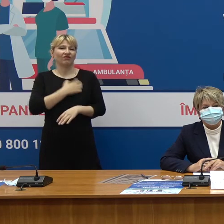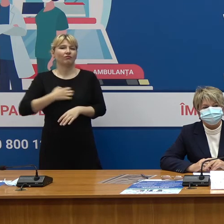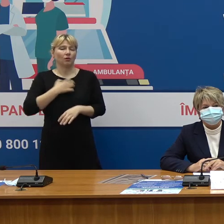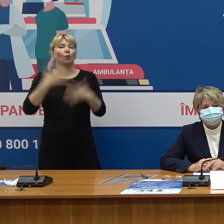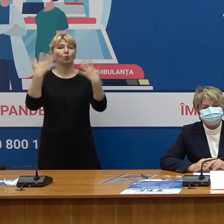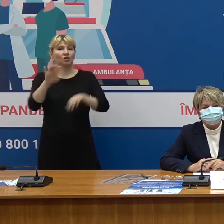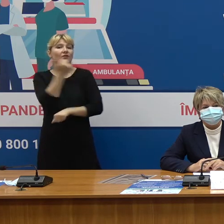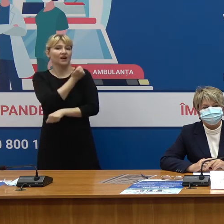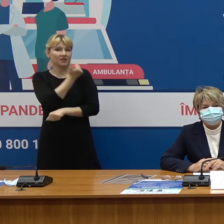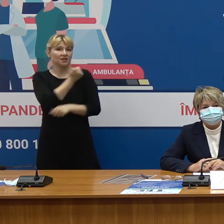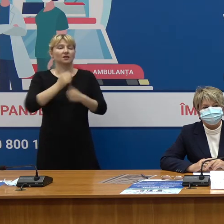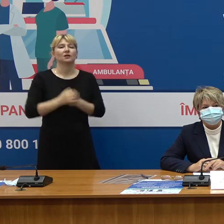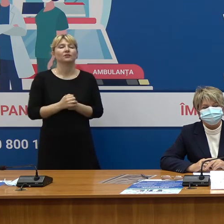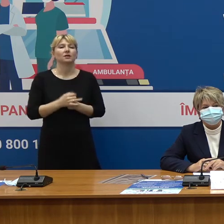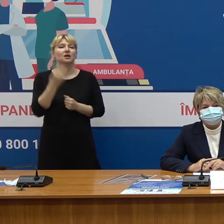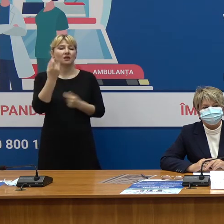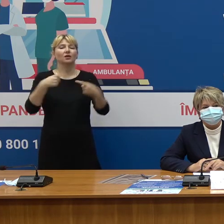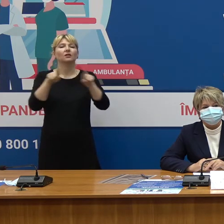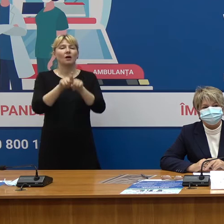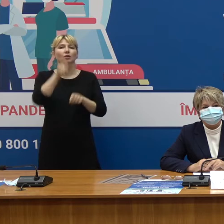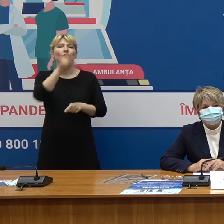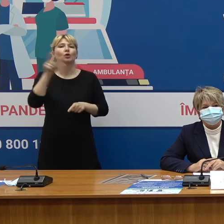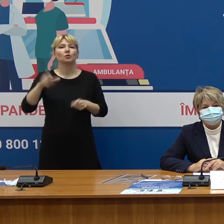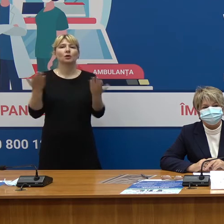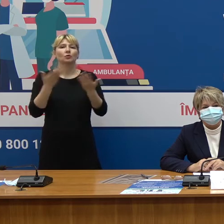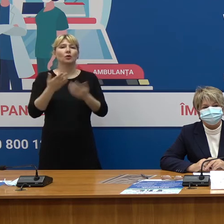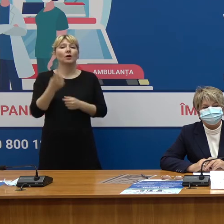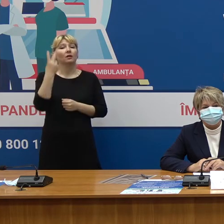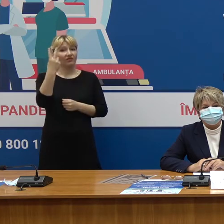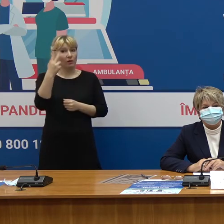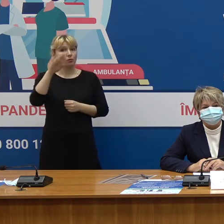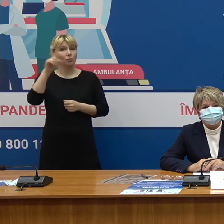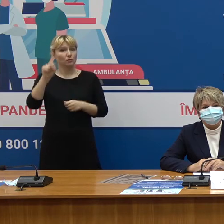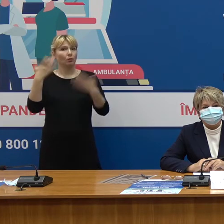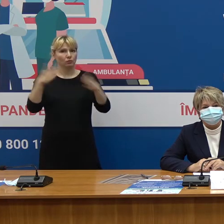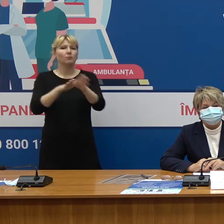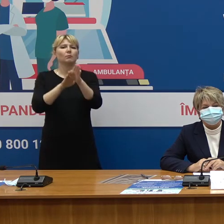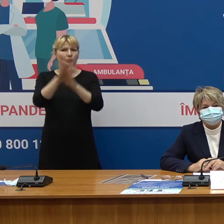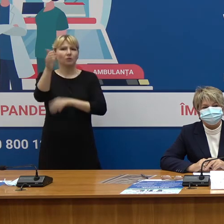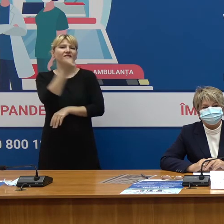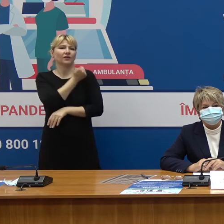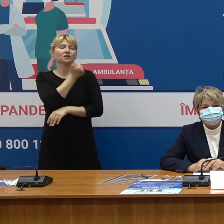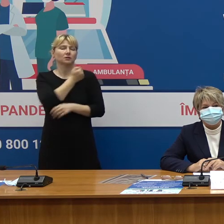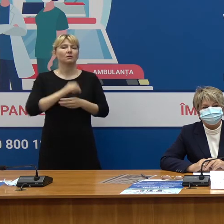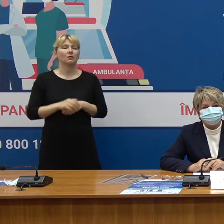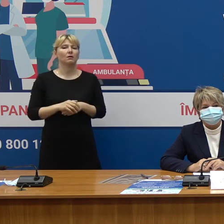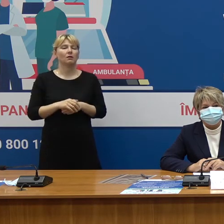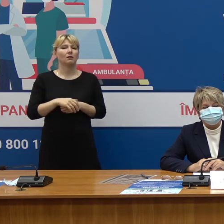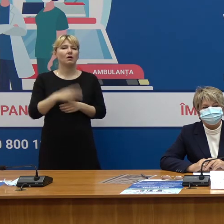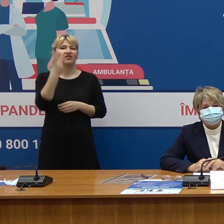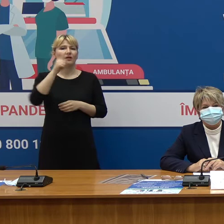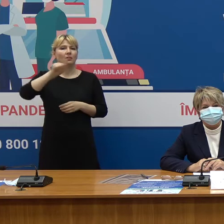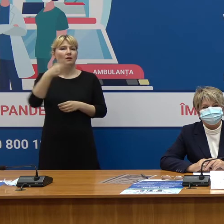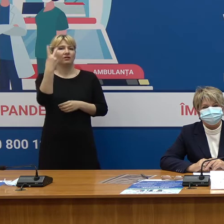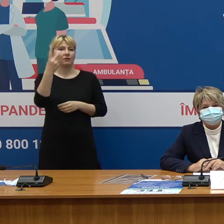vaccinată și persoanele vaccinate cu două doze sau complex vaccinate reprezintă 2